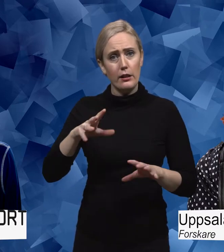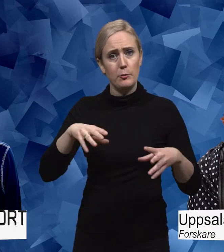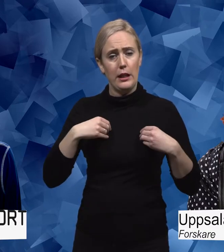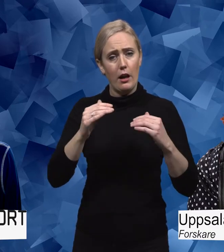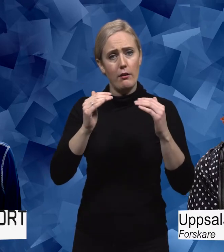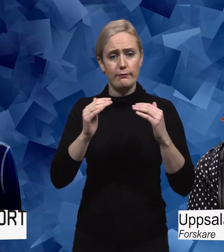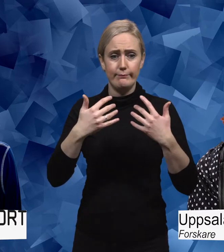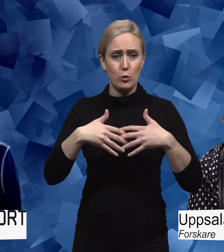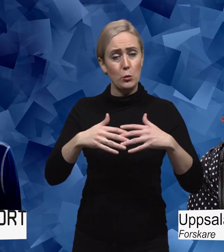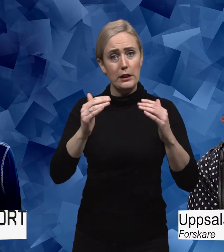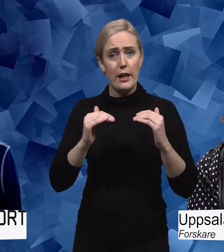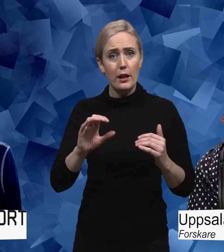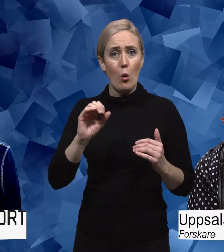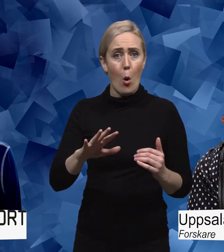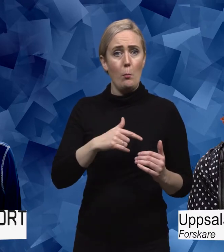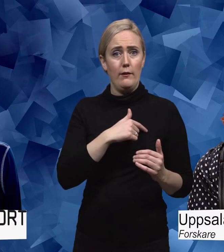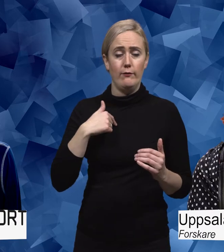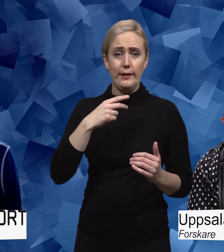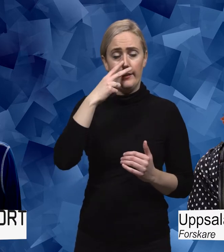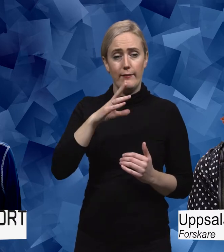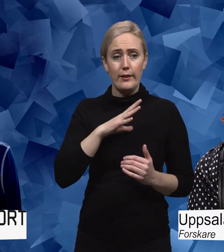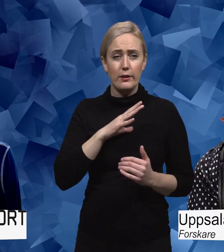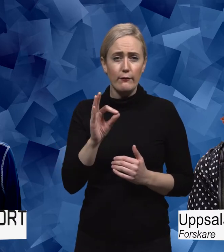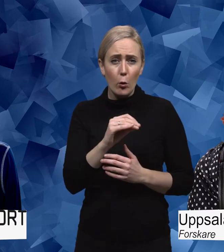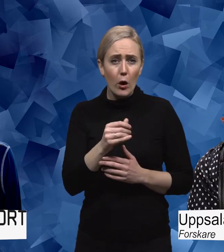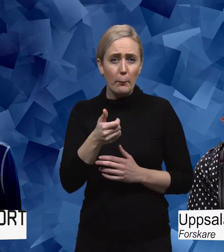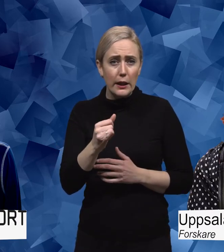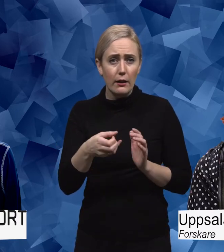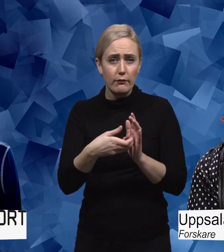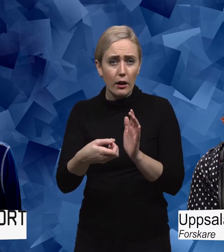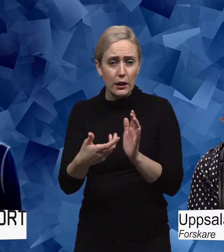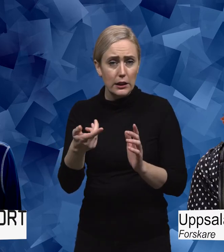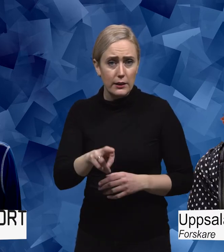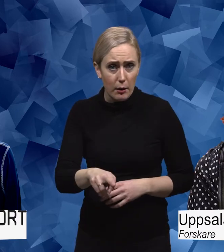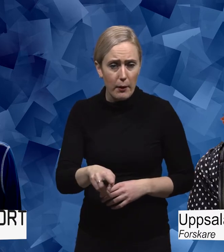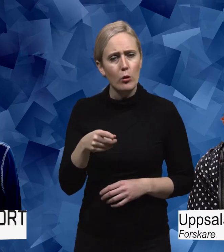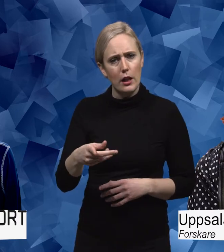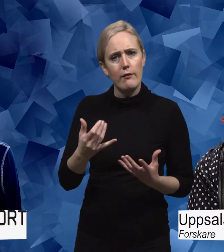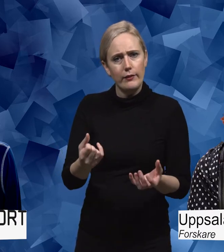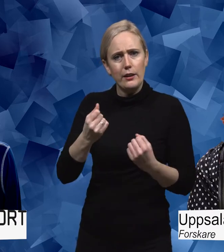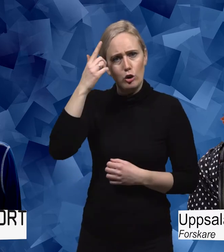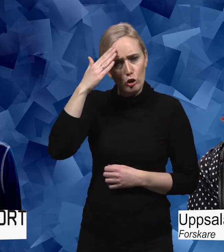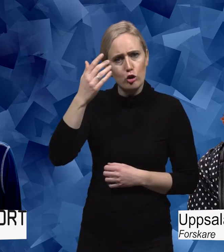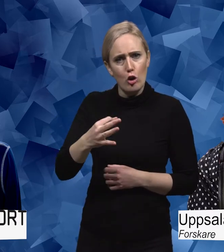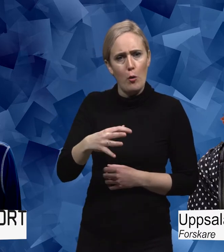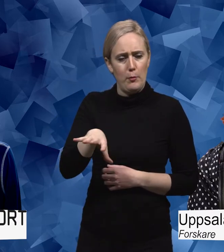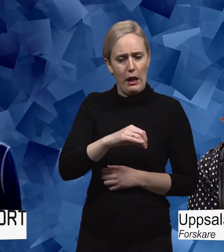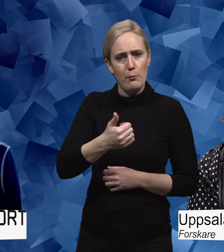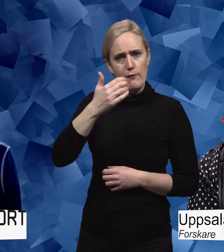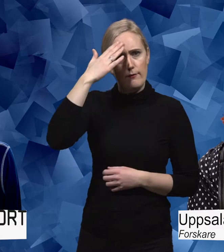det mot mindre biverkningar till exempel. Och det där är en viktig kunskap som man måste ta tillvara i systemet. Men en